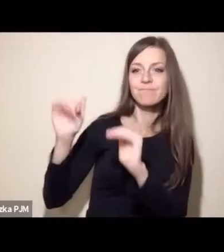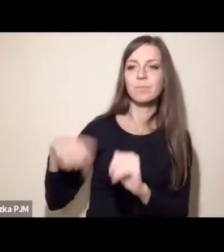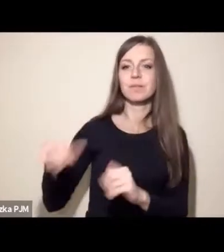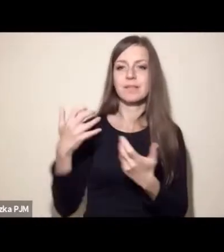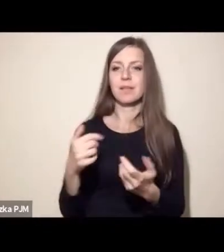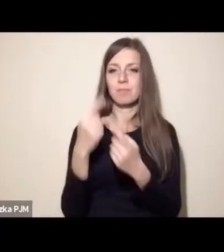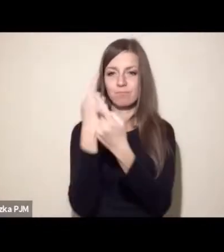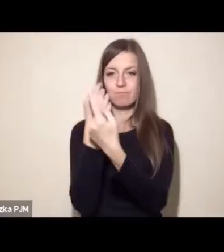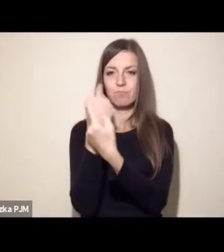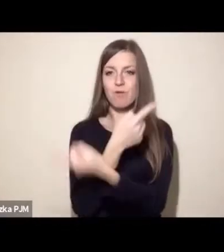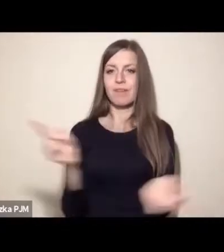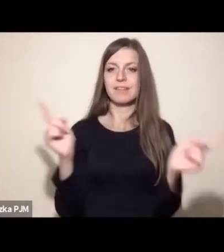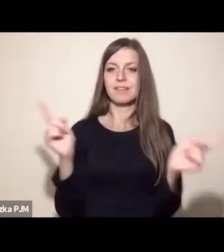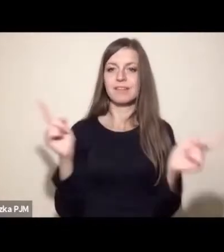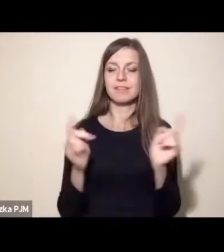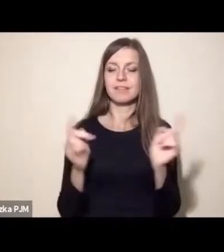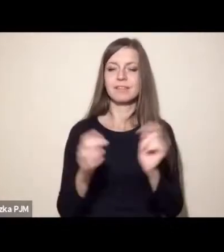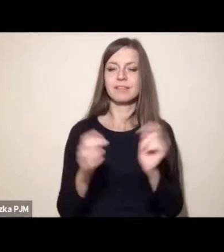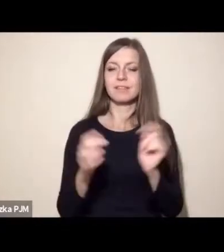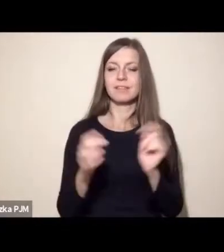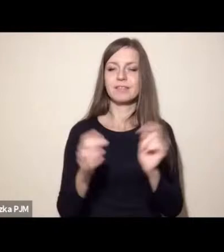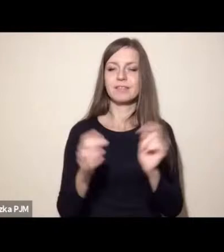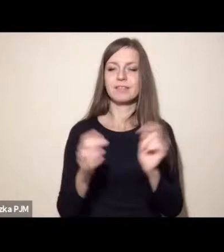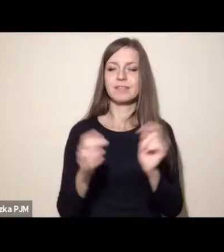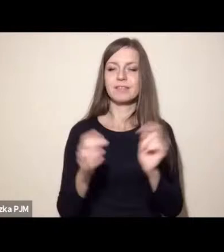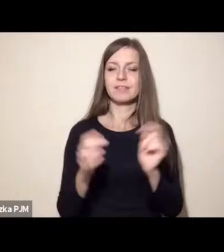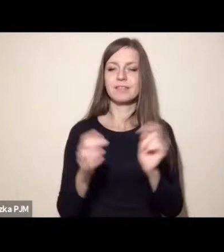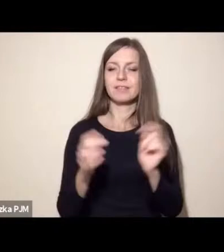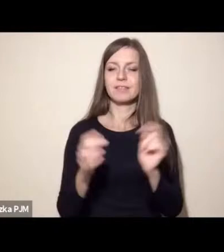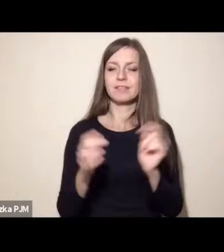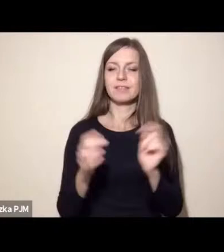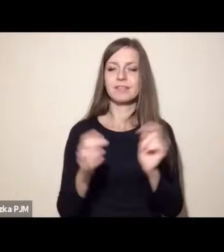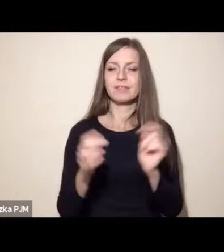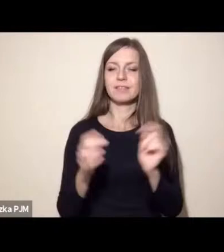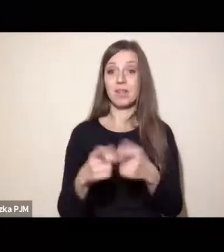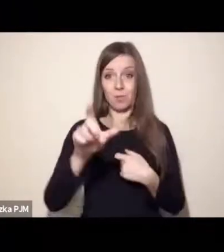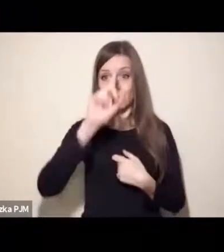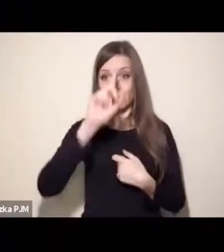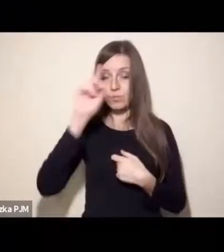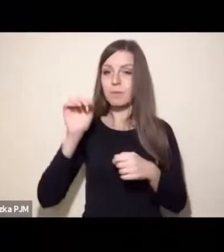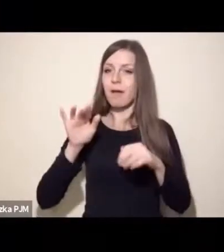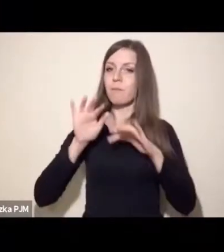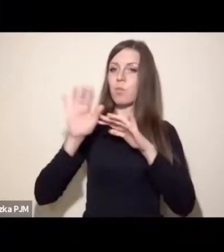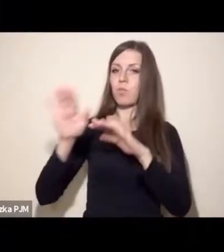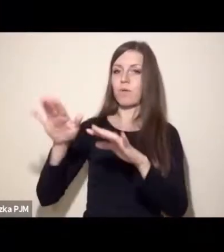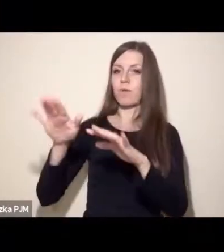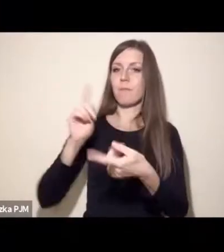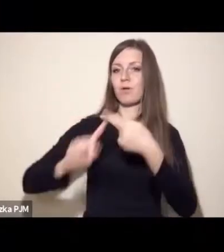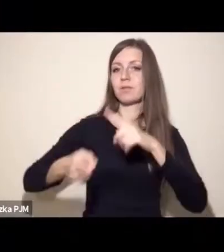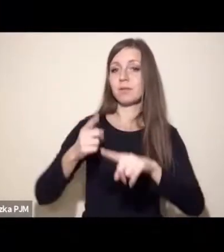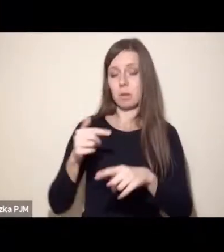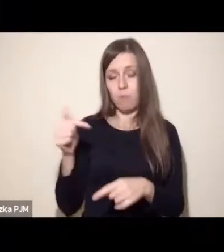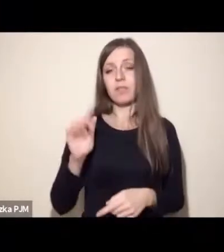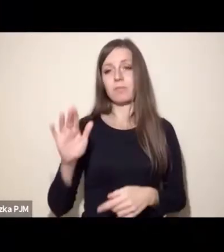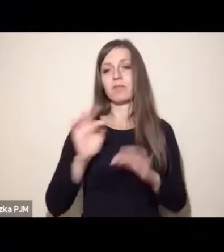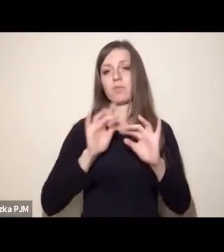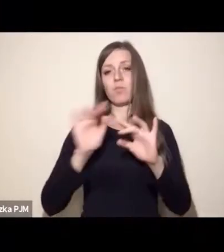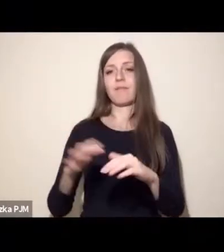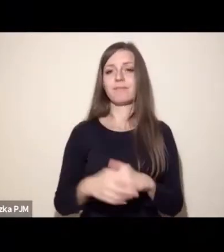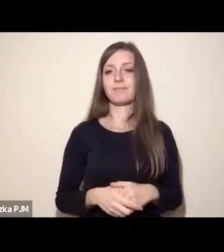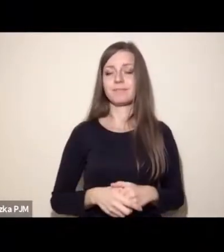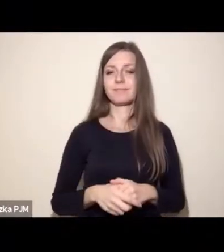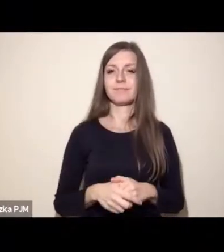żebyśmy byli świadomi, jakie mamy możliwości. No i że obywatele też mają wpływ na politykę, albo powinni mieć ten wpływ.